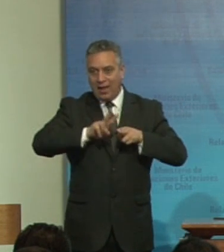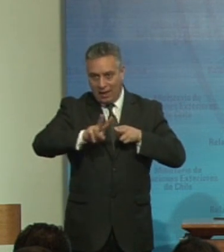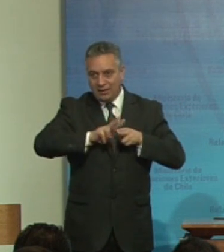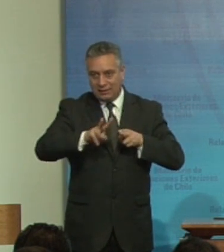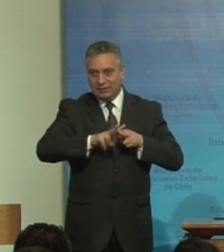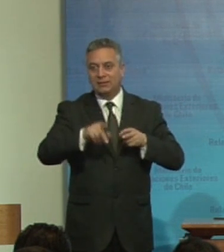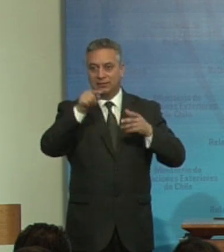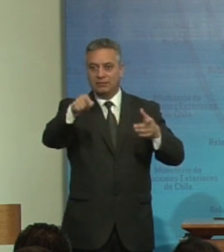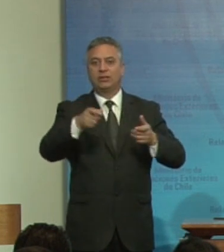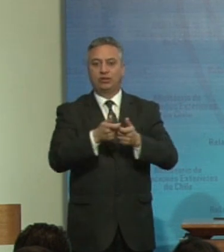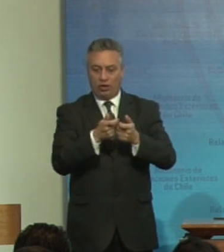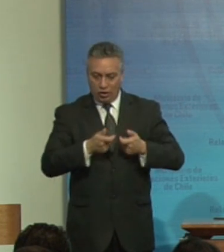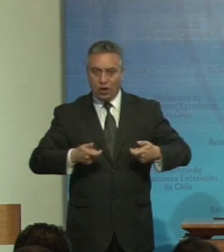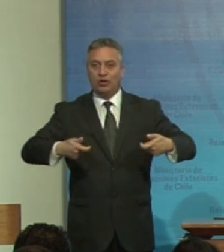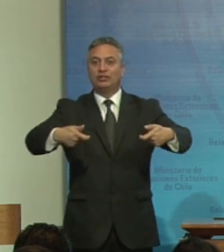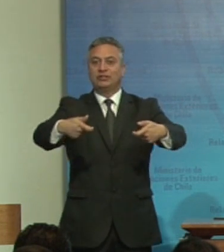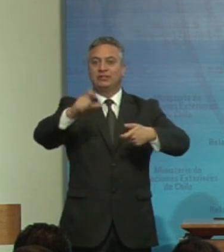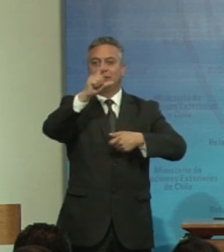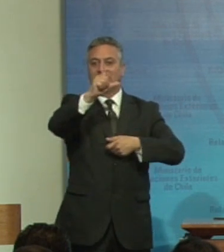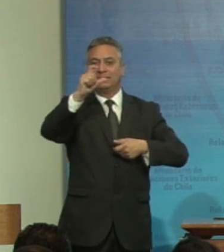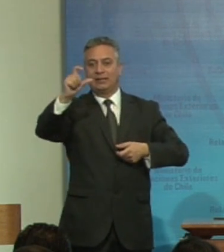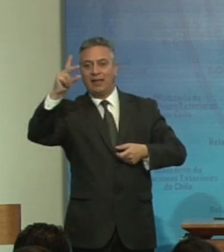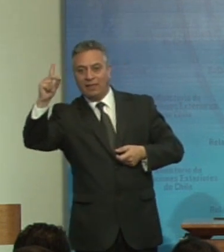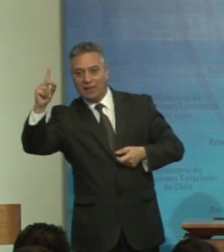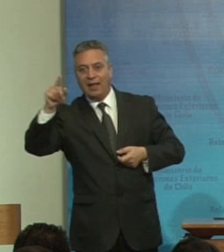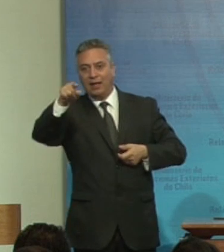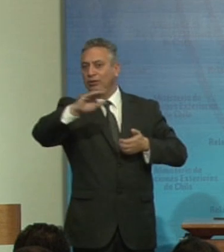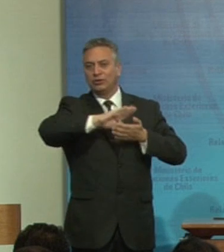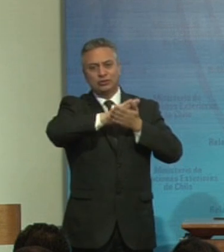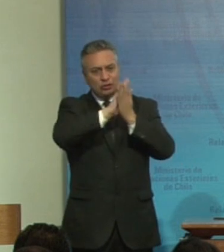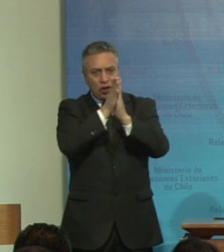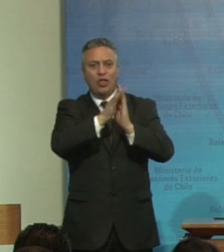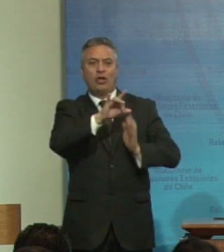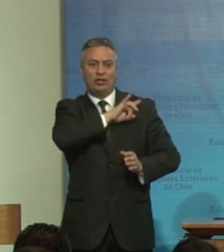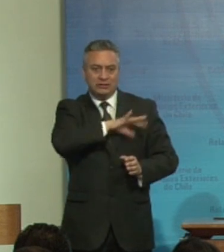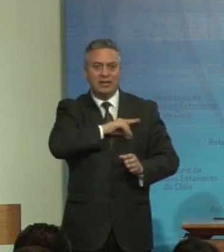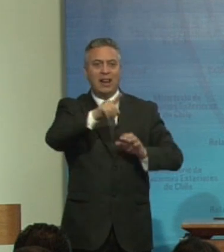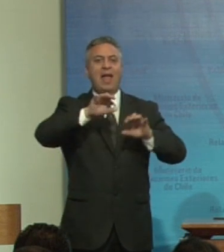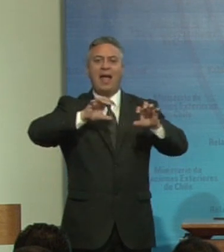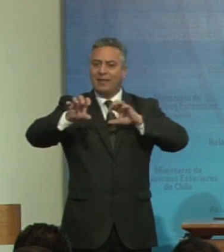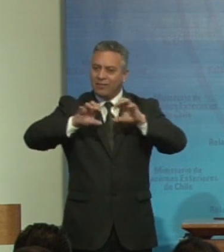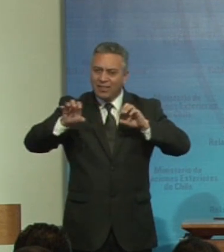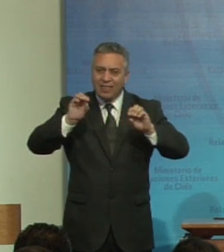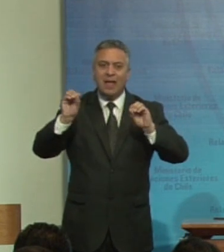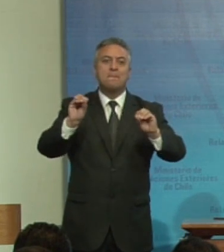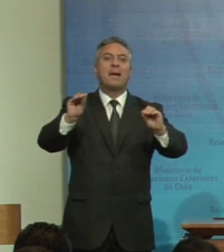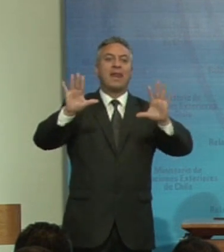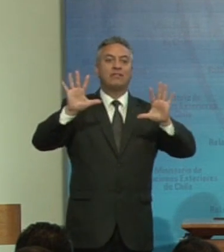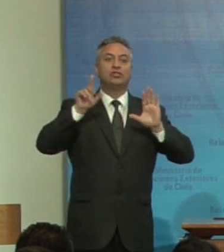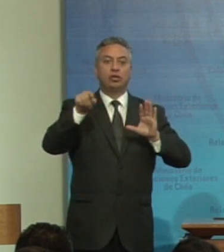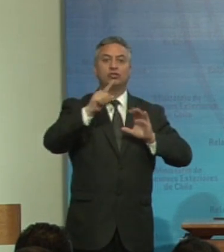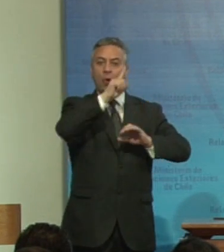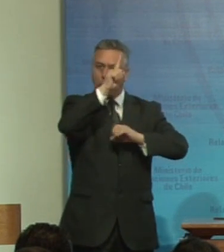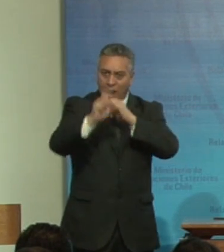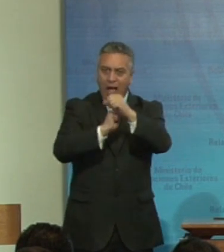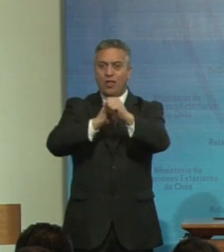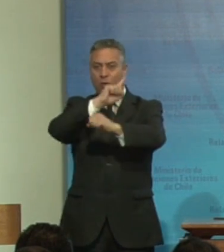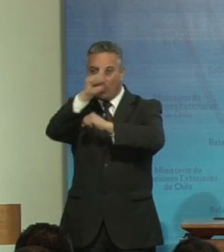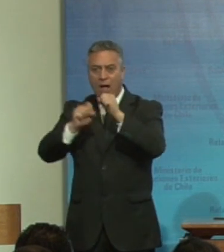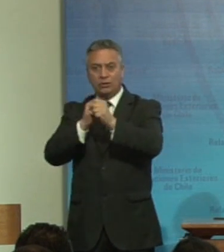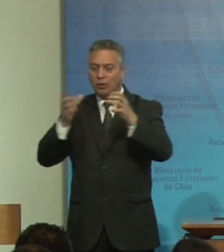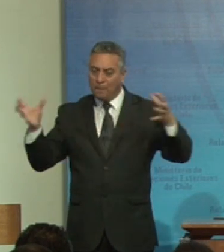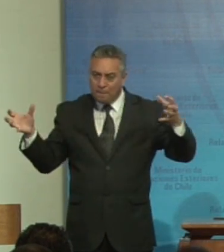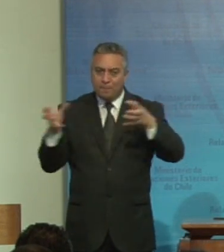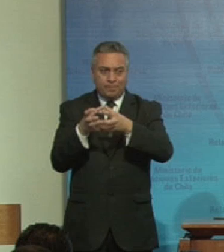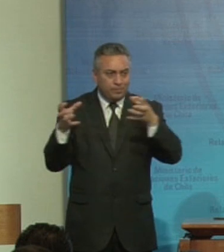ámbitos los consejos comunales de discapacidad en todo Chile con esa actividad maravillosa cada año donde juntan a